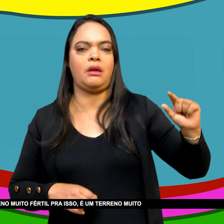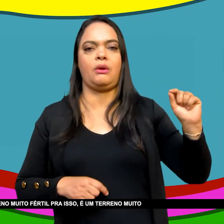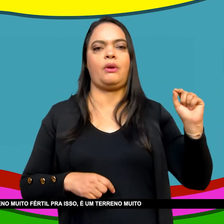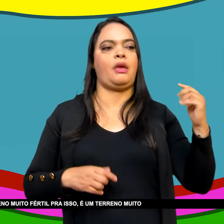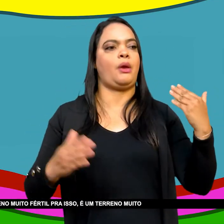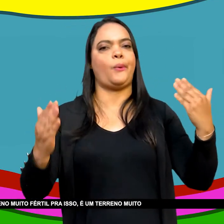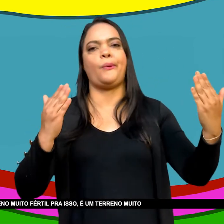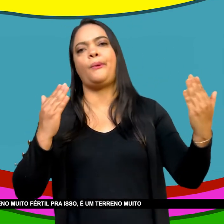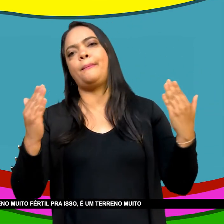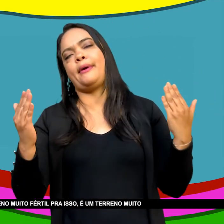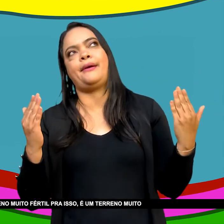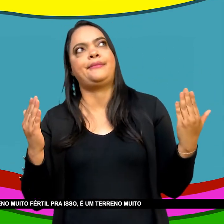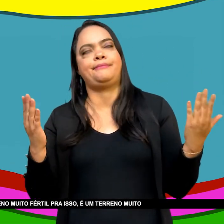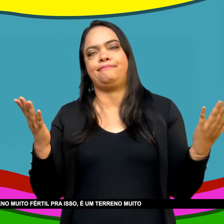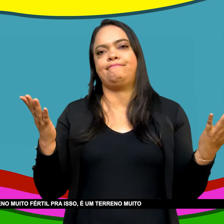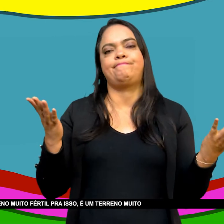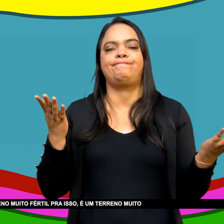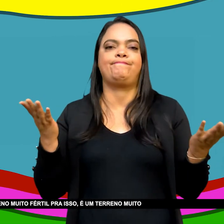sim É outra perspectiva